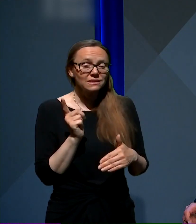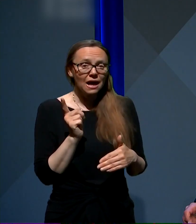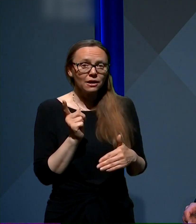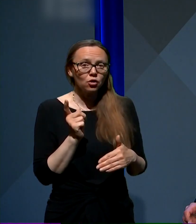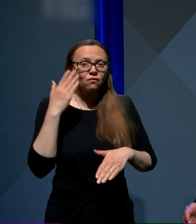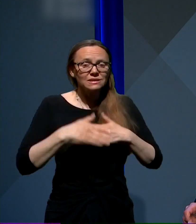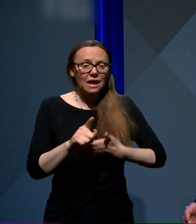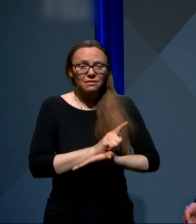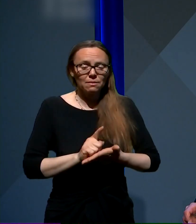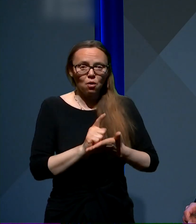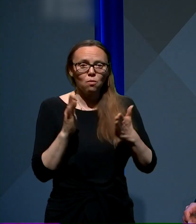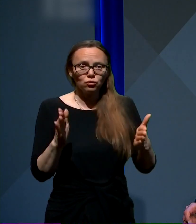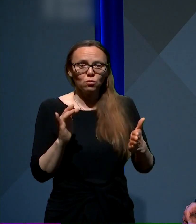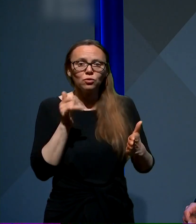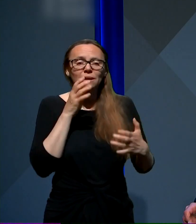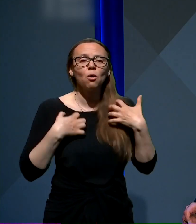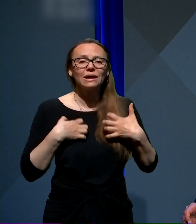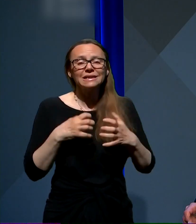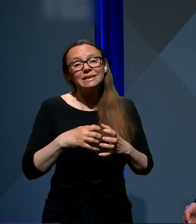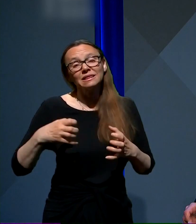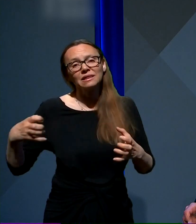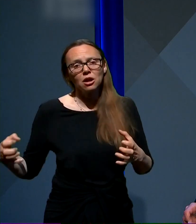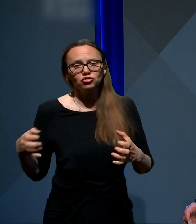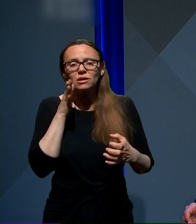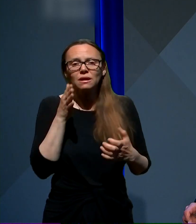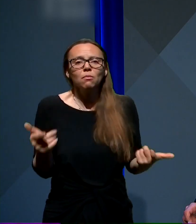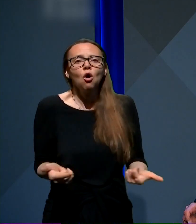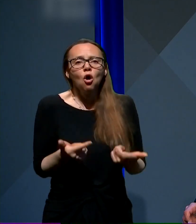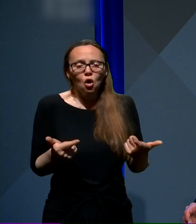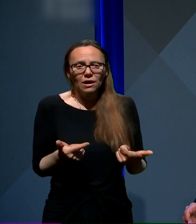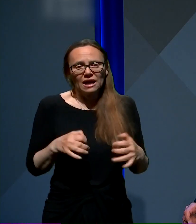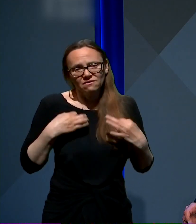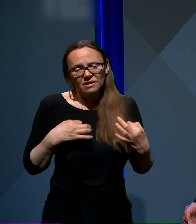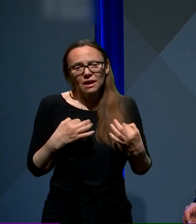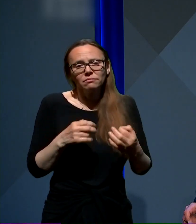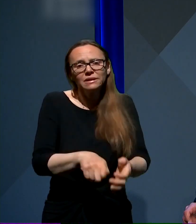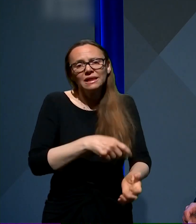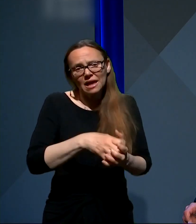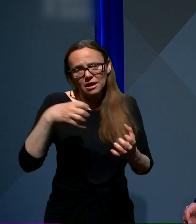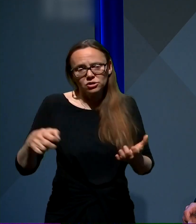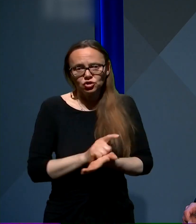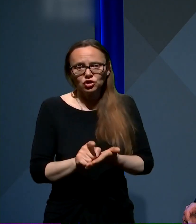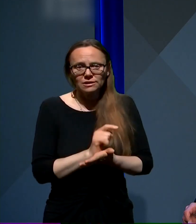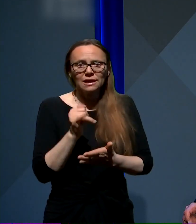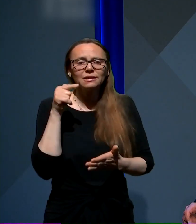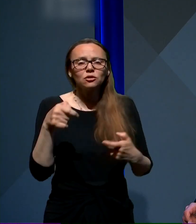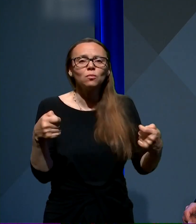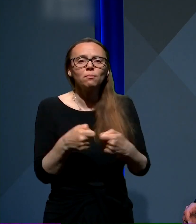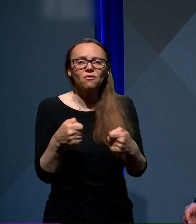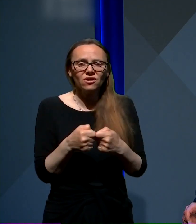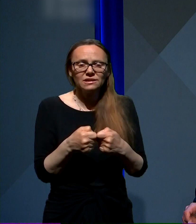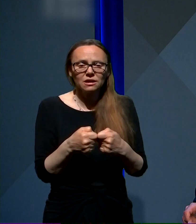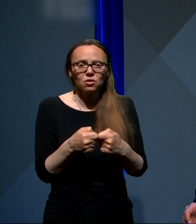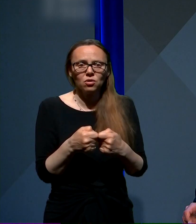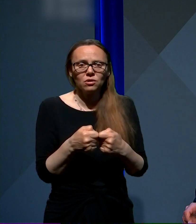zadnjem oblobju, da bo kriza daljša, da bo ukrevanje trajalo dlje časa in da je to povezano predvsem